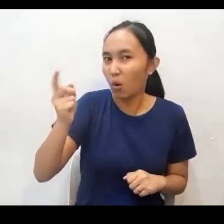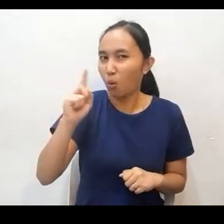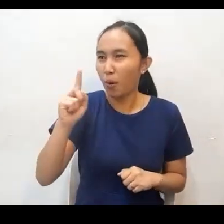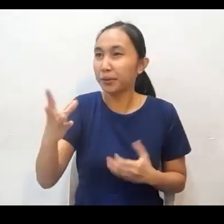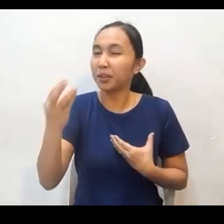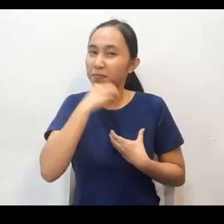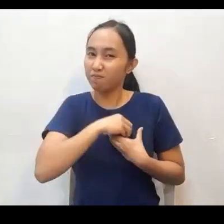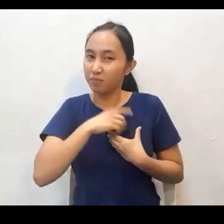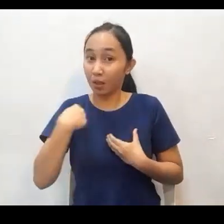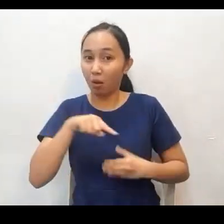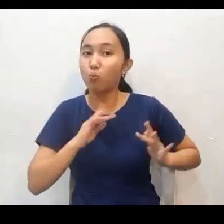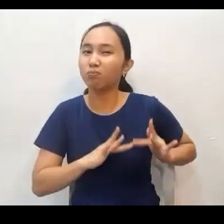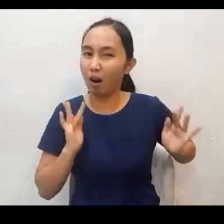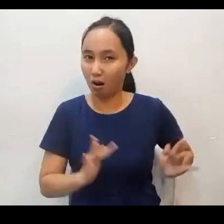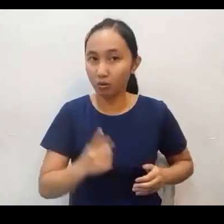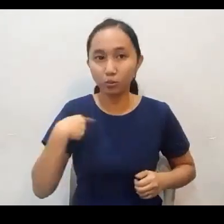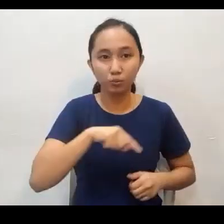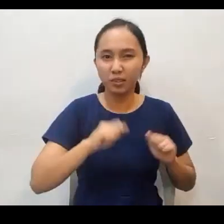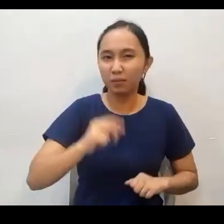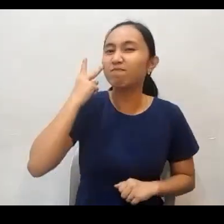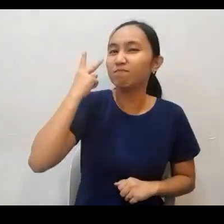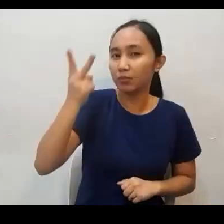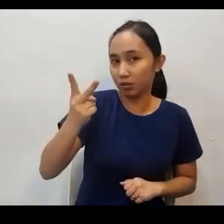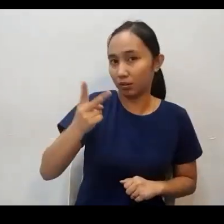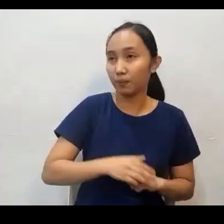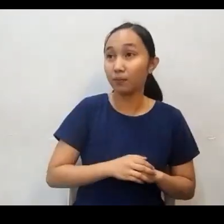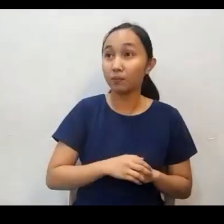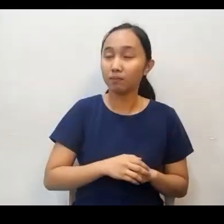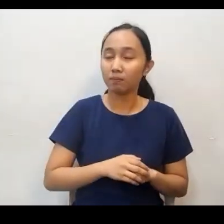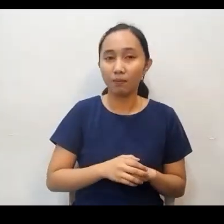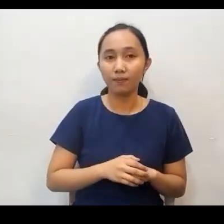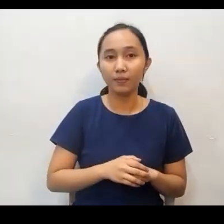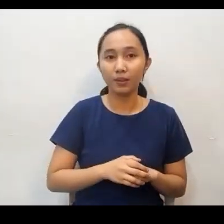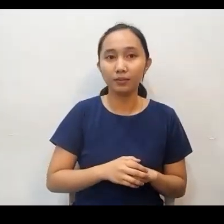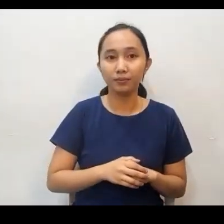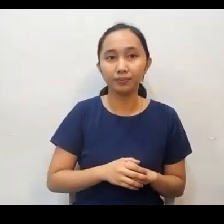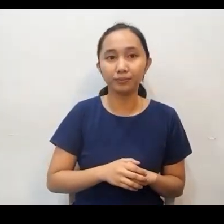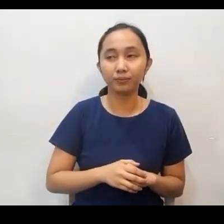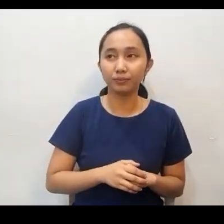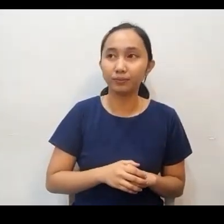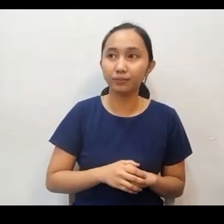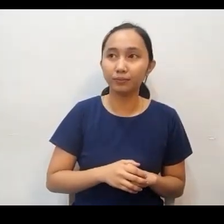Ngunit kapag tayo po ay meron ng tunay na pera doon po natin makikita kung ano yung laman ng ating puso